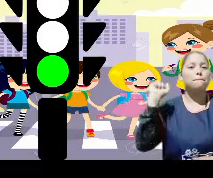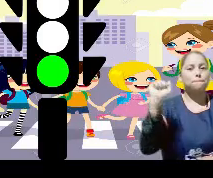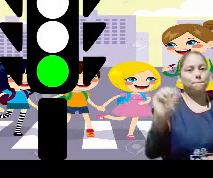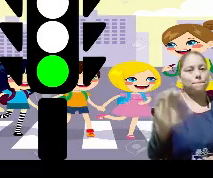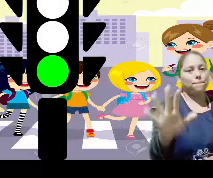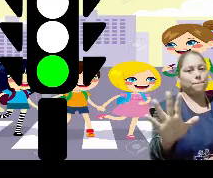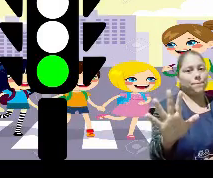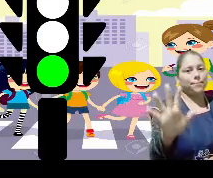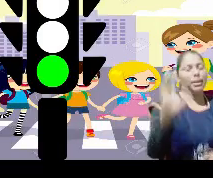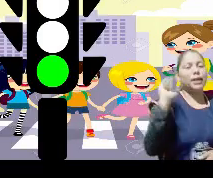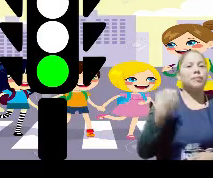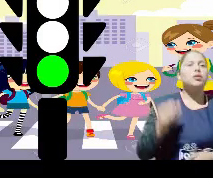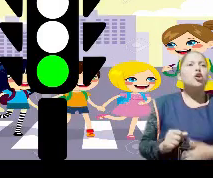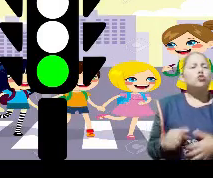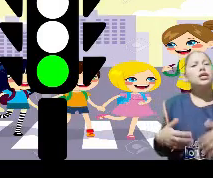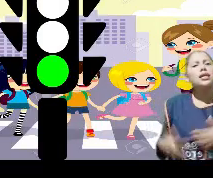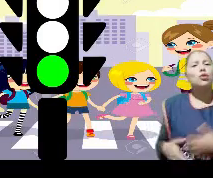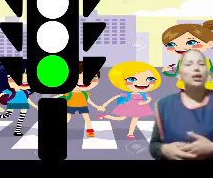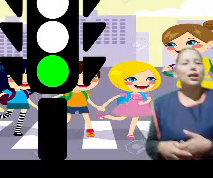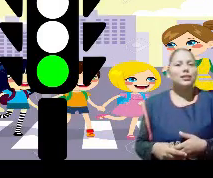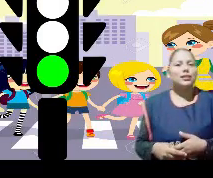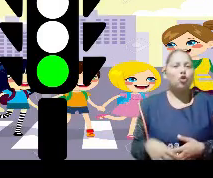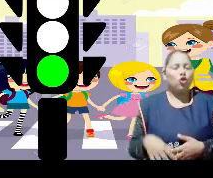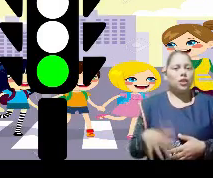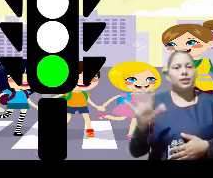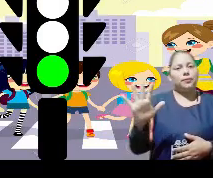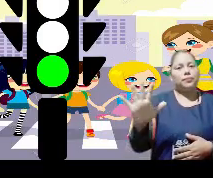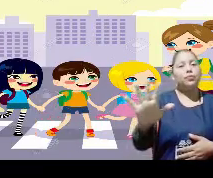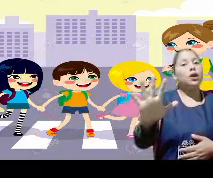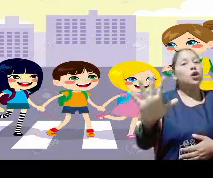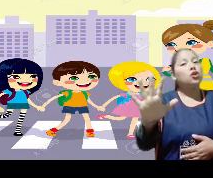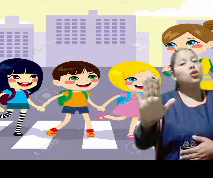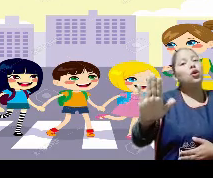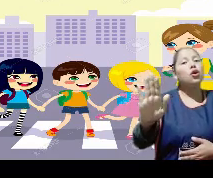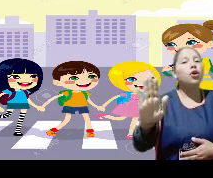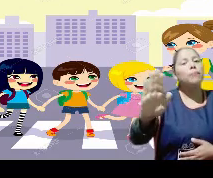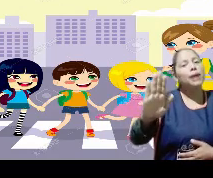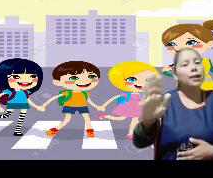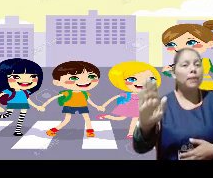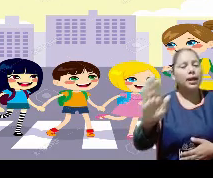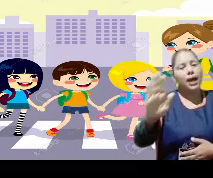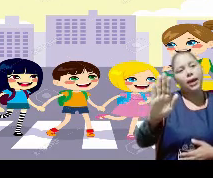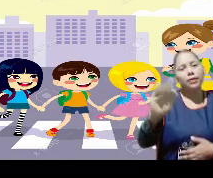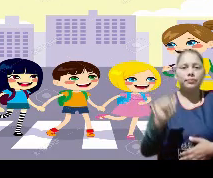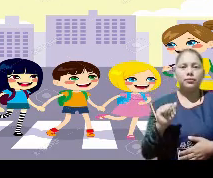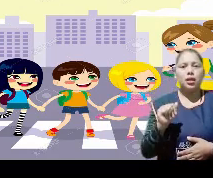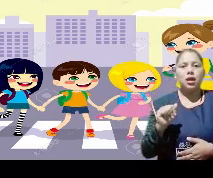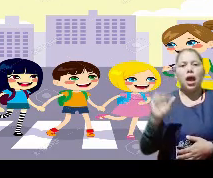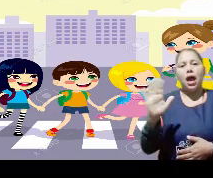verde. Ustedes recuerdan la canción cuando dice Rojo para parar,